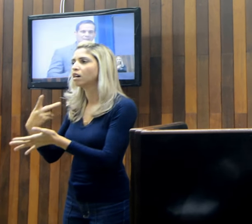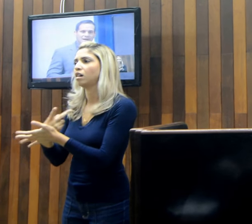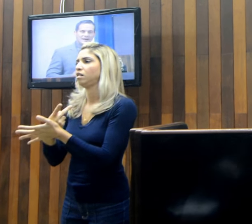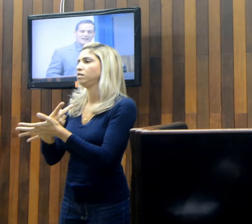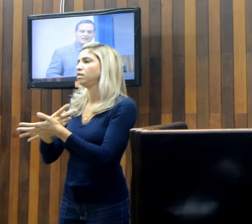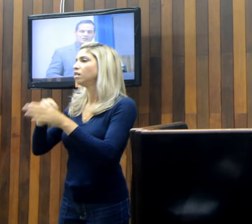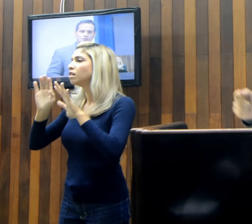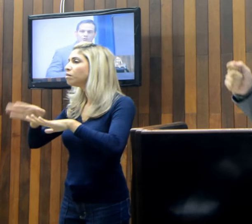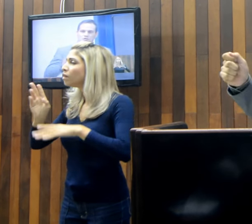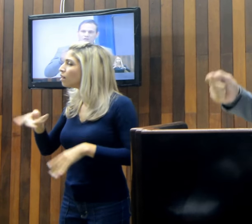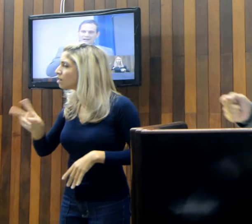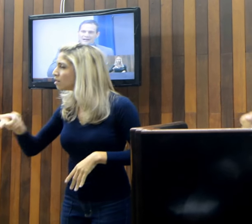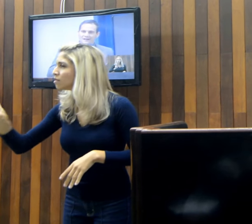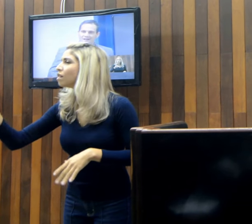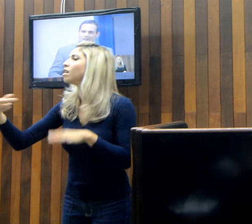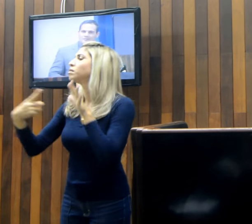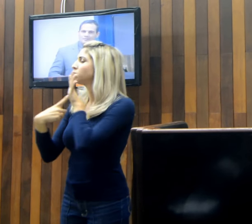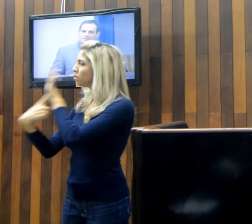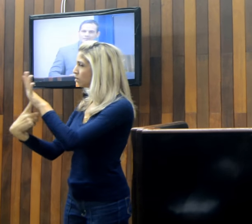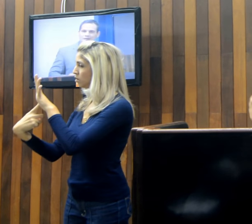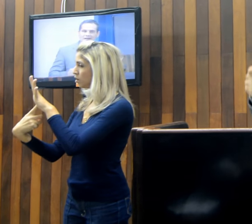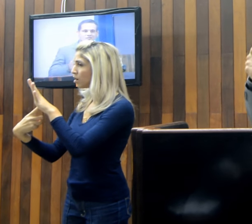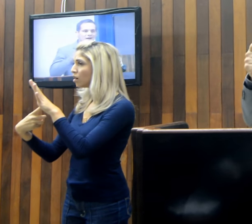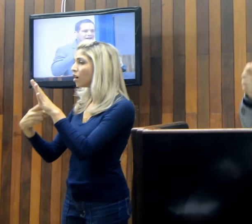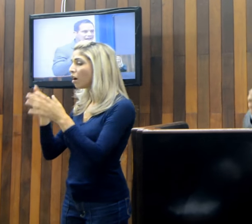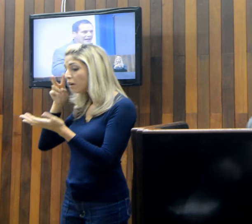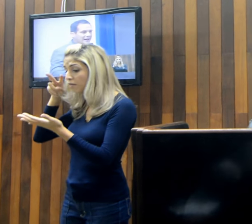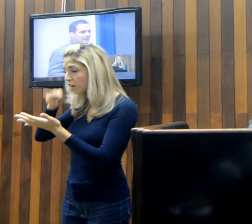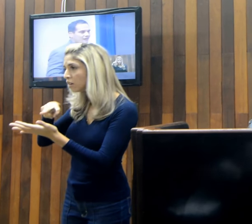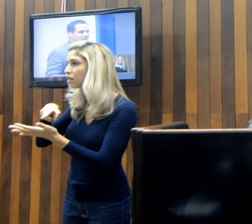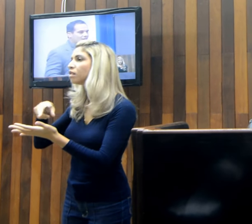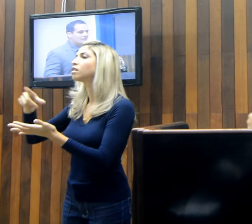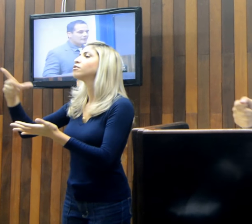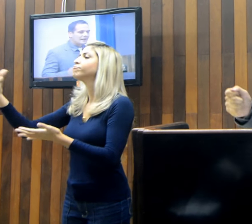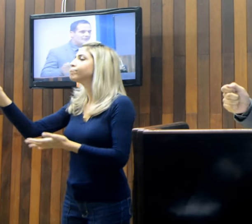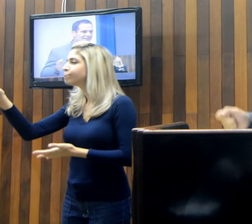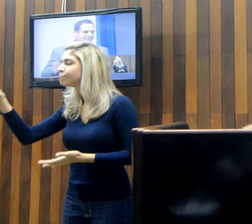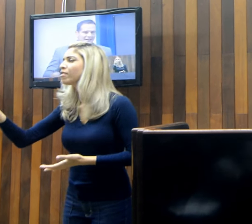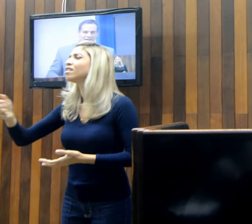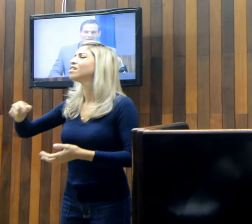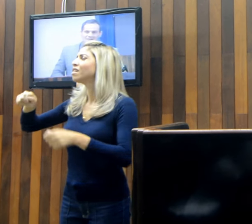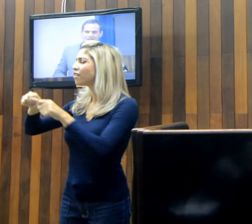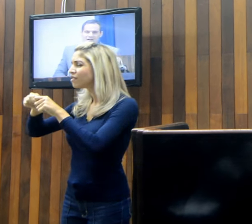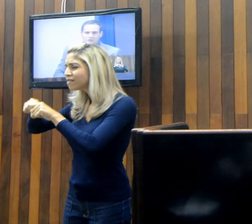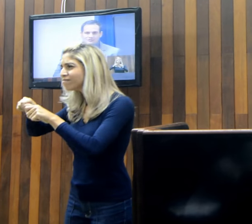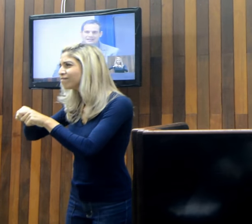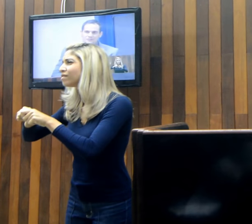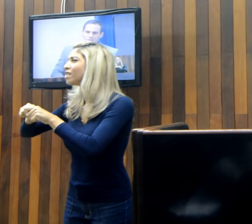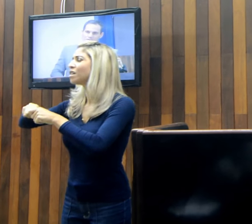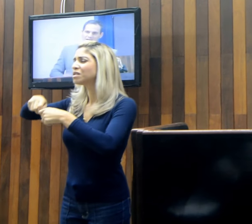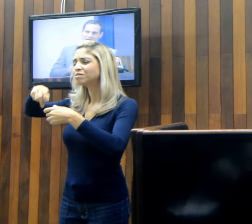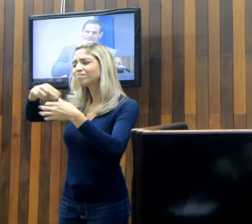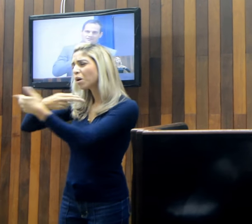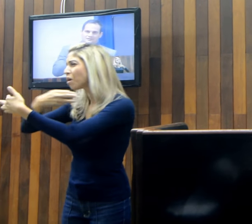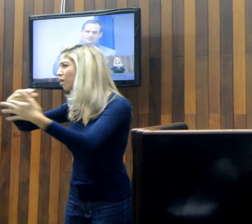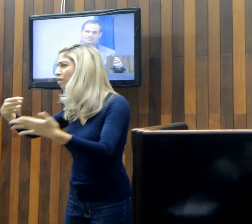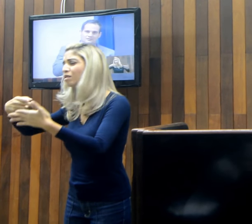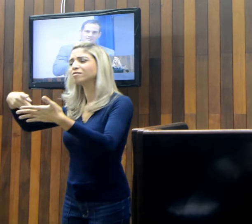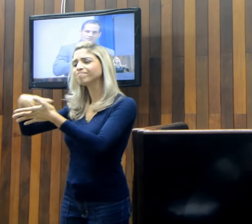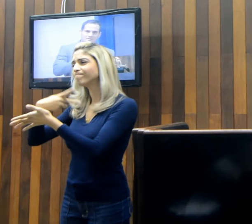chega para subjugar, para esmagar, para amassar a vontade popular.